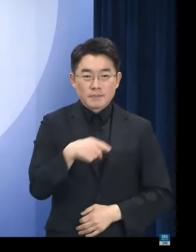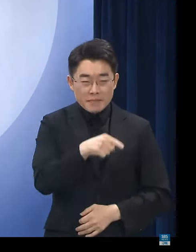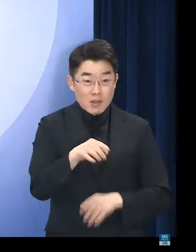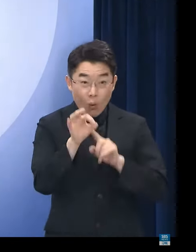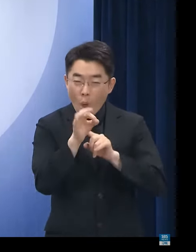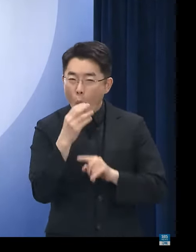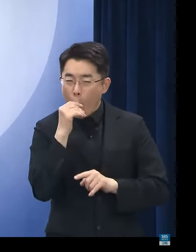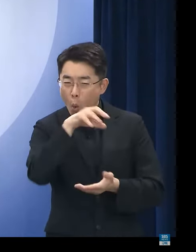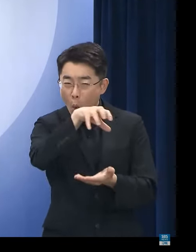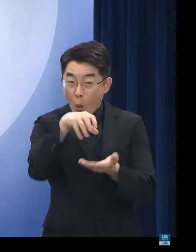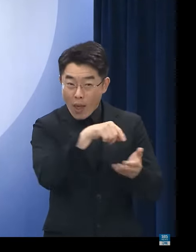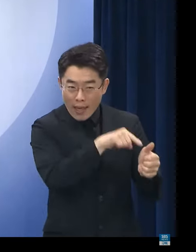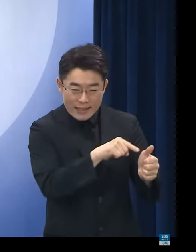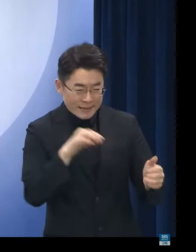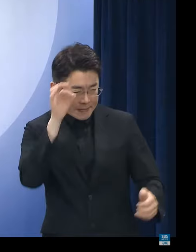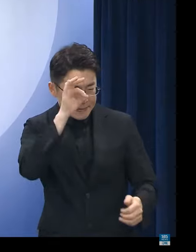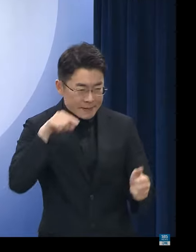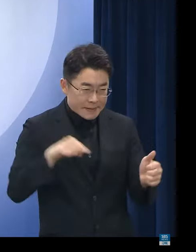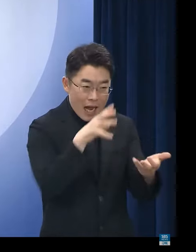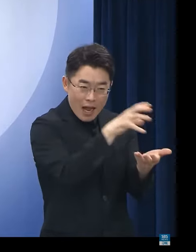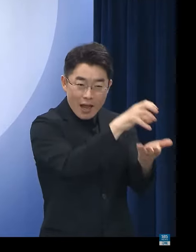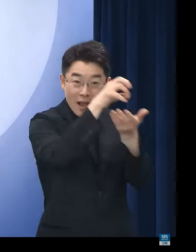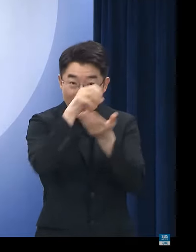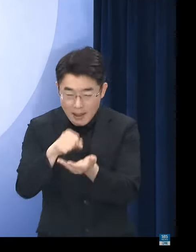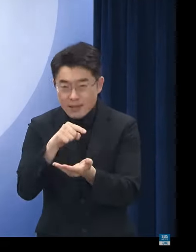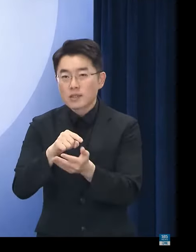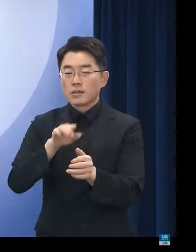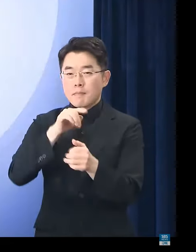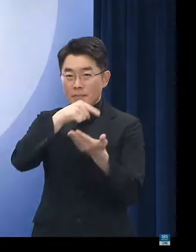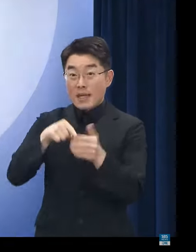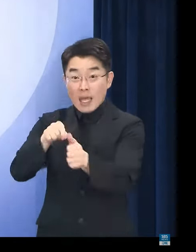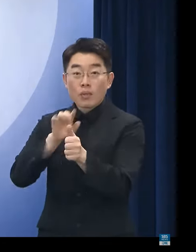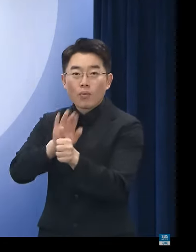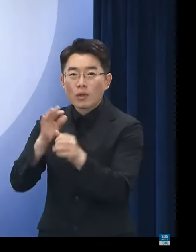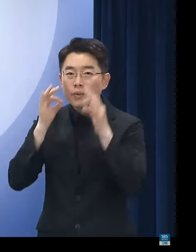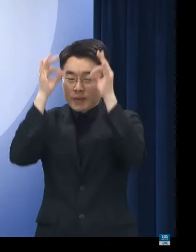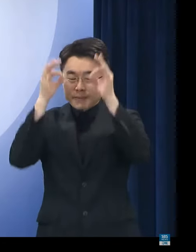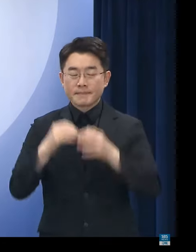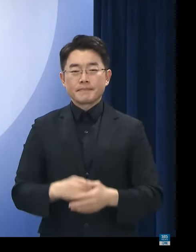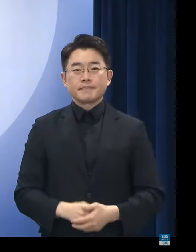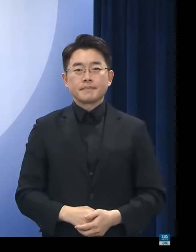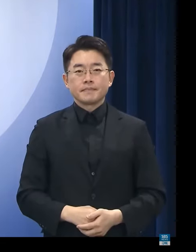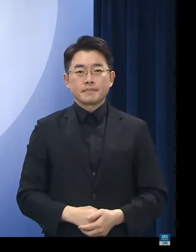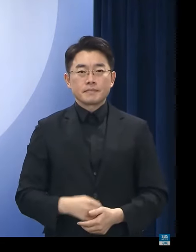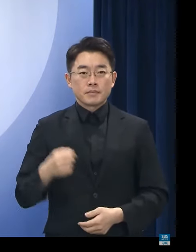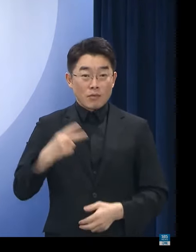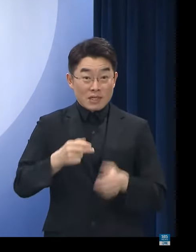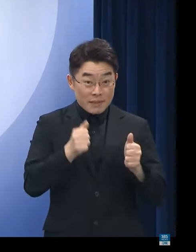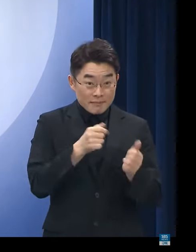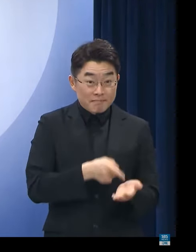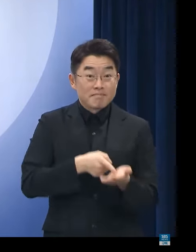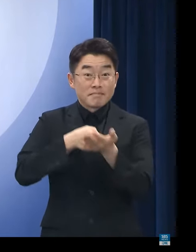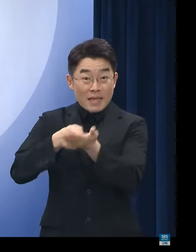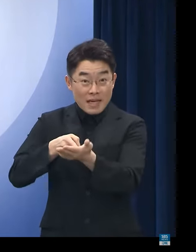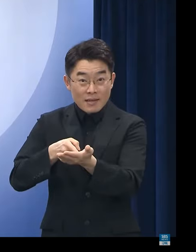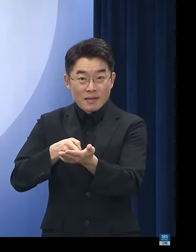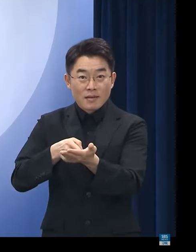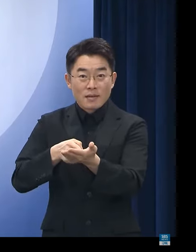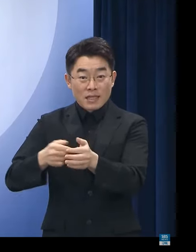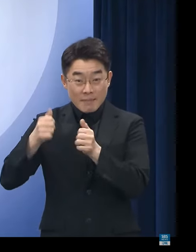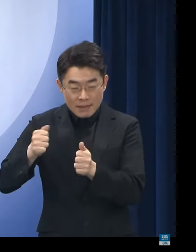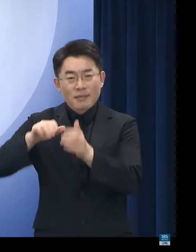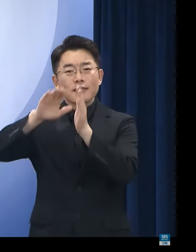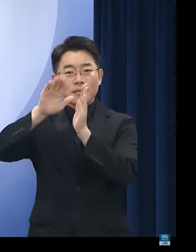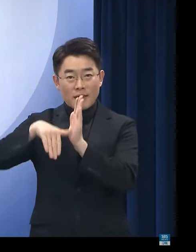피해자들의 피해를 최대한 회복할 수 있도록 최선을 다하겠습니다. 아울러 기소공판단계에서 전세사기